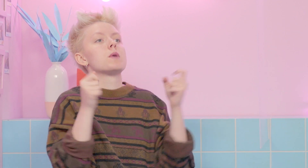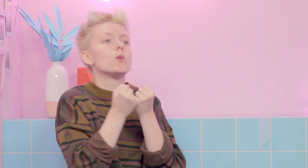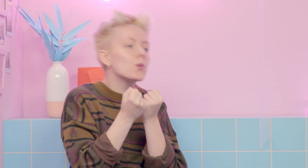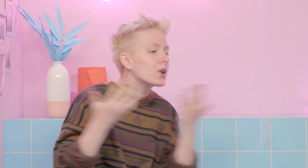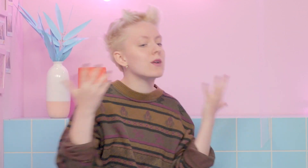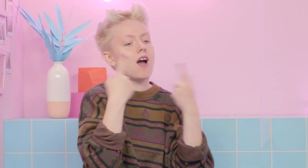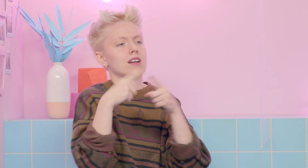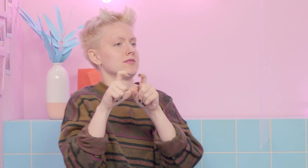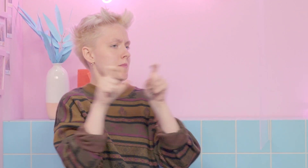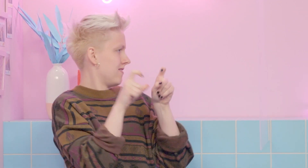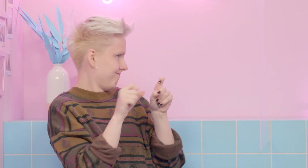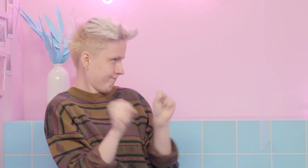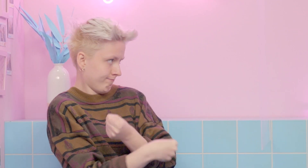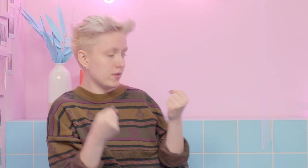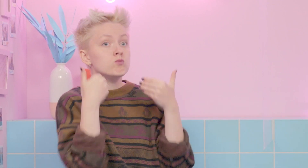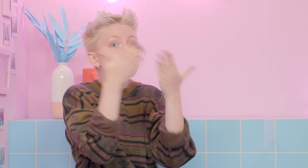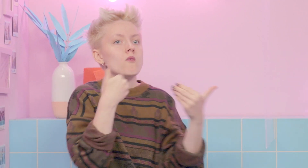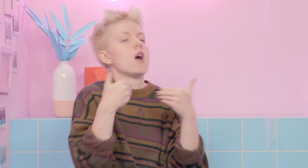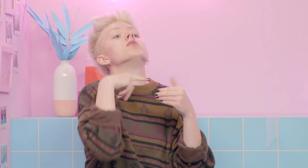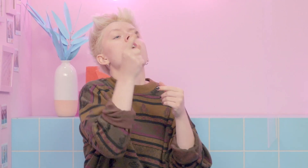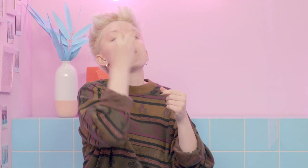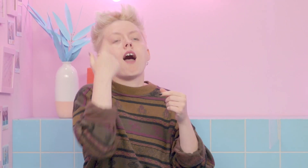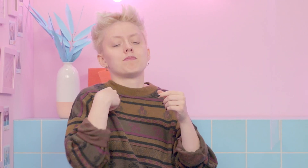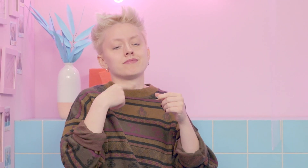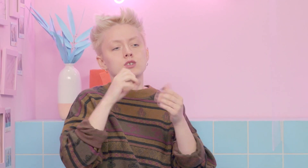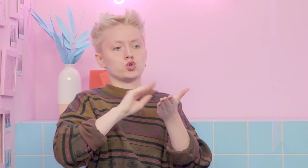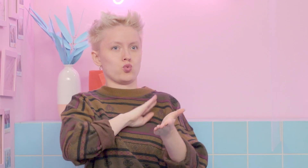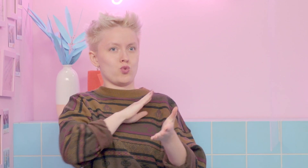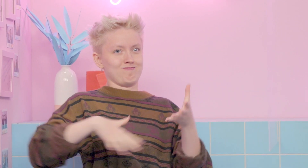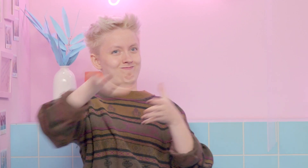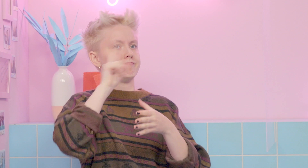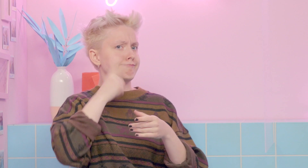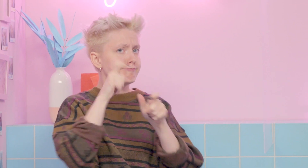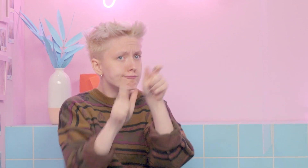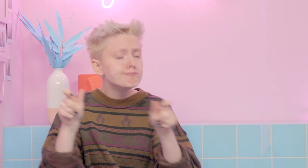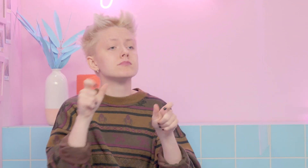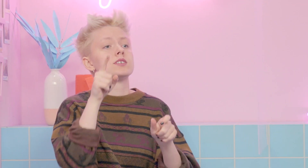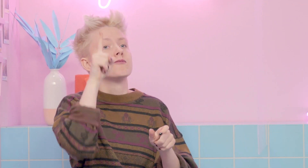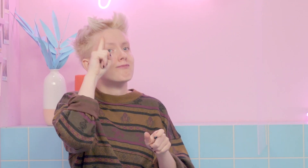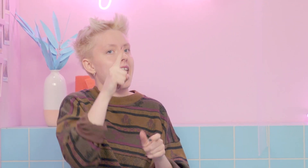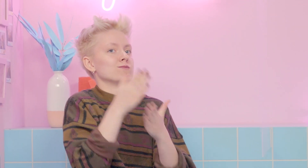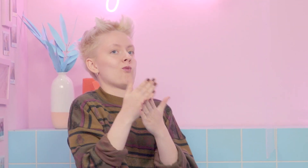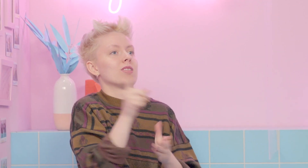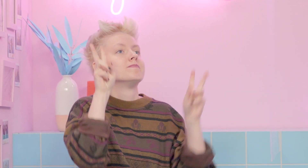queeren Themen und auch mit vielen weiteren Themen, da konnten die überhaupt nichts mit anfangen. In der Schule war es so, dass viele schon wussten, dass ich